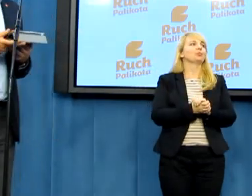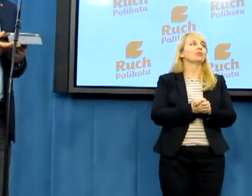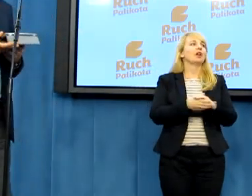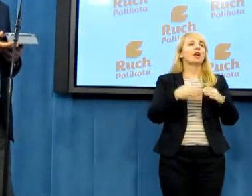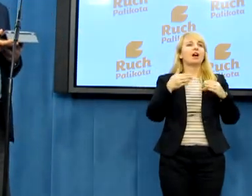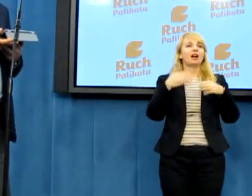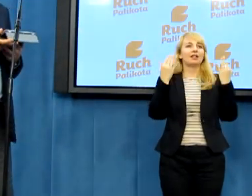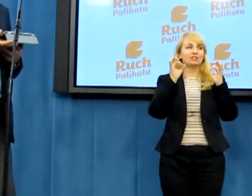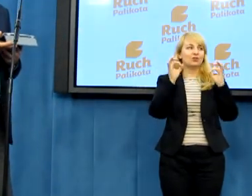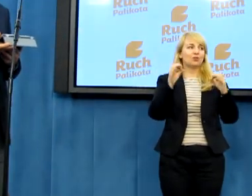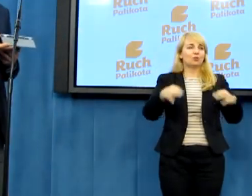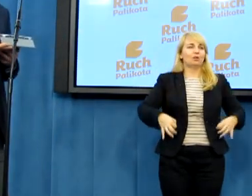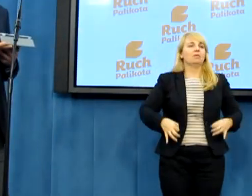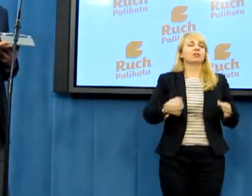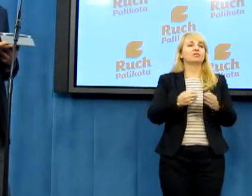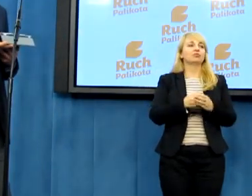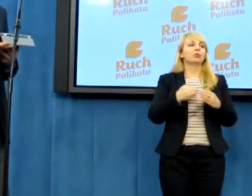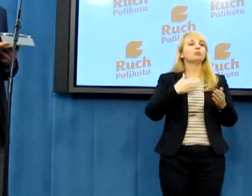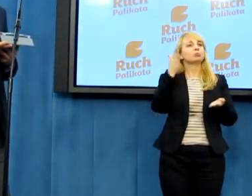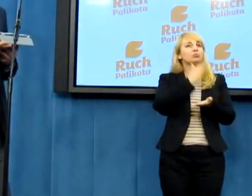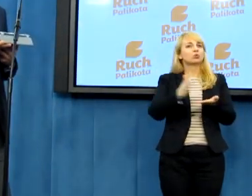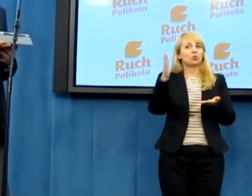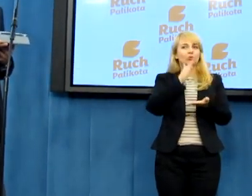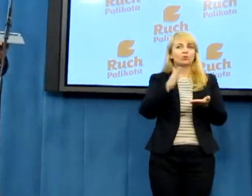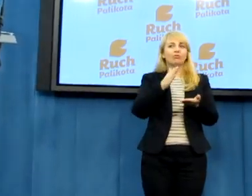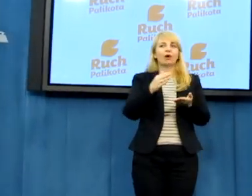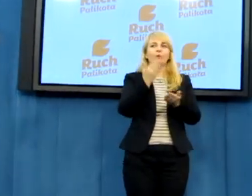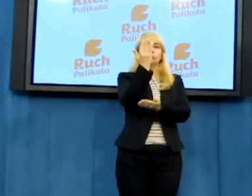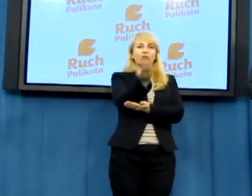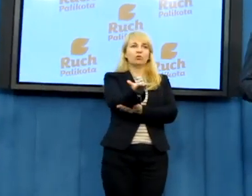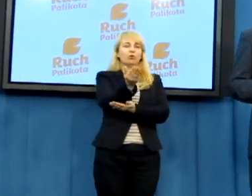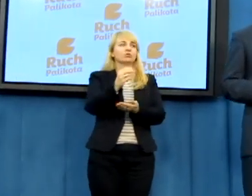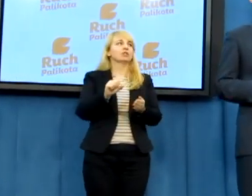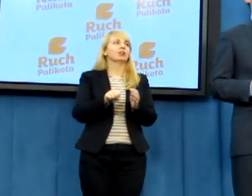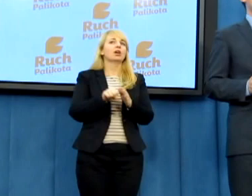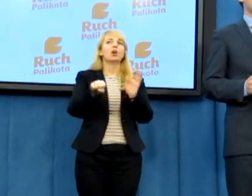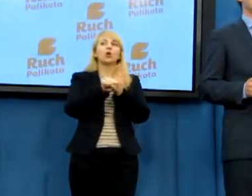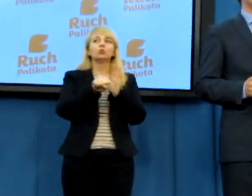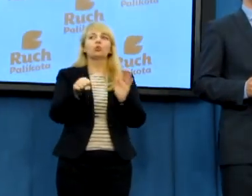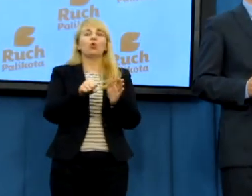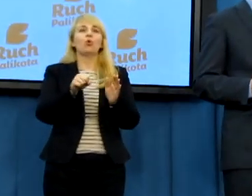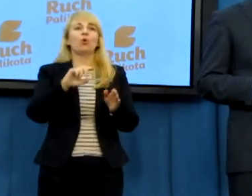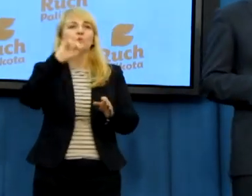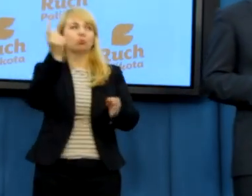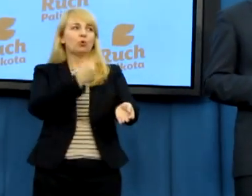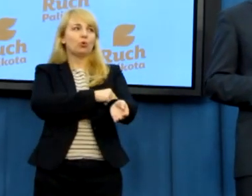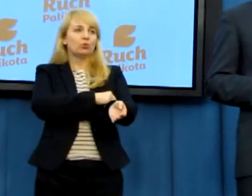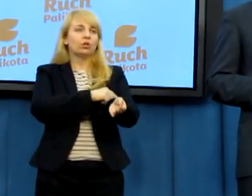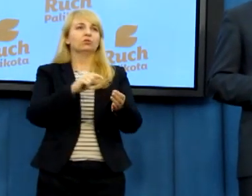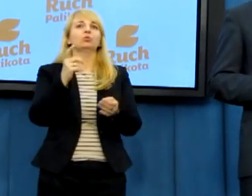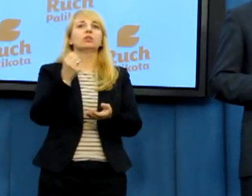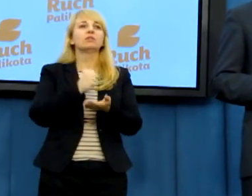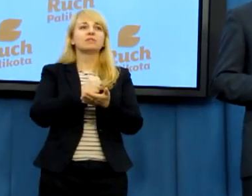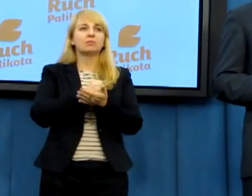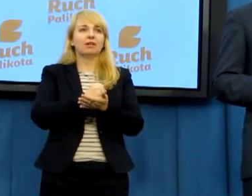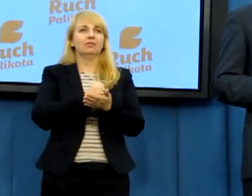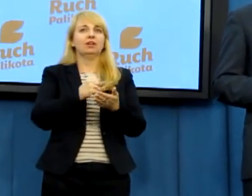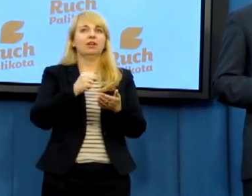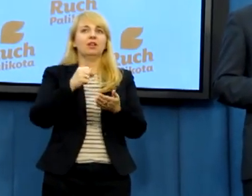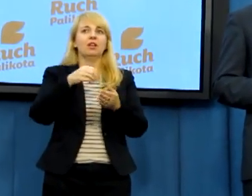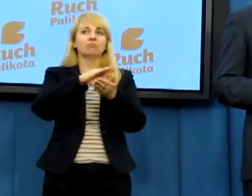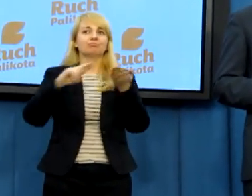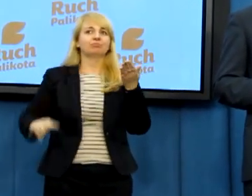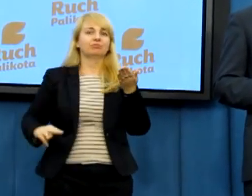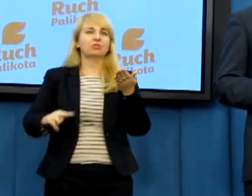Dzień dobry Państwu. Przygotowałem wniosek do prokuratury w sprawie wypowiedzi